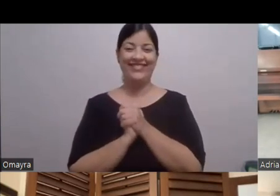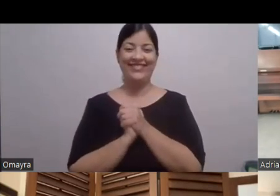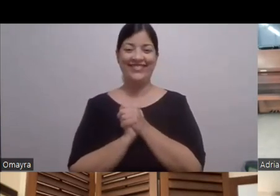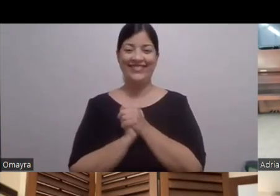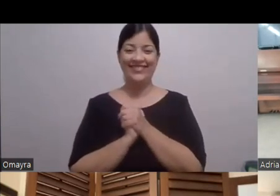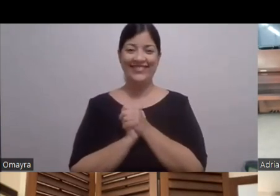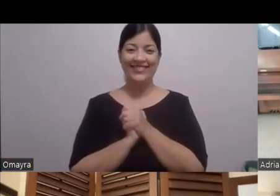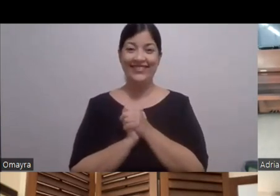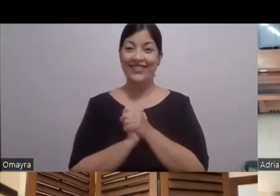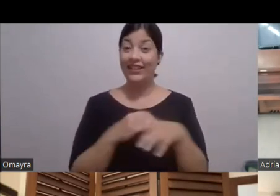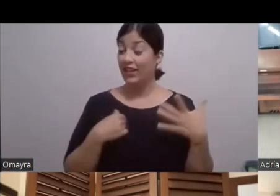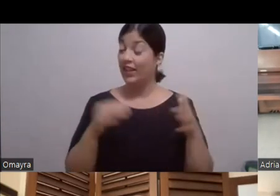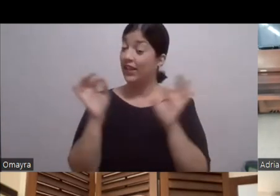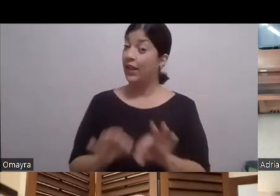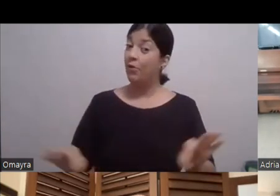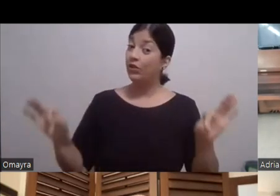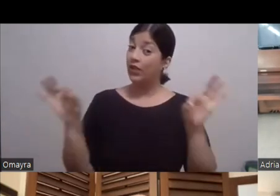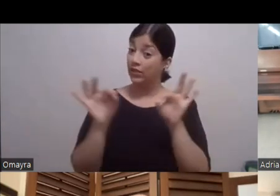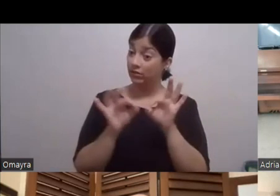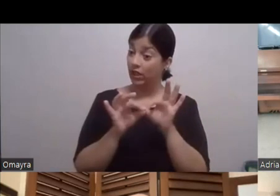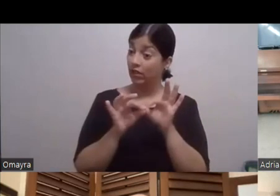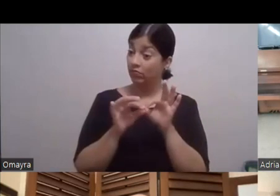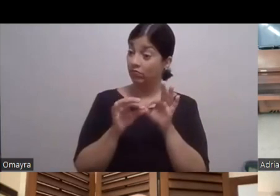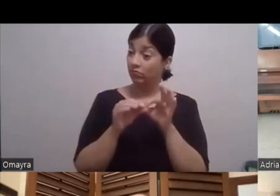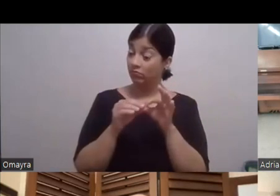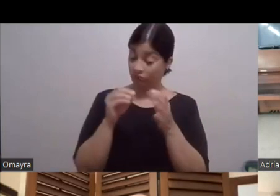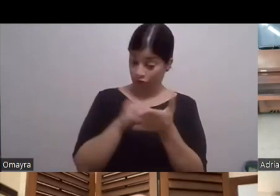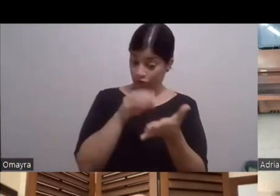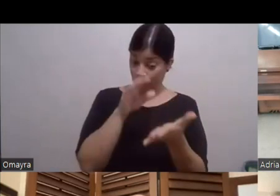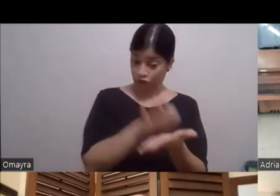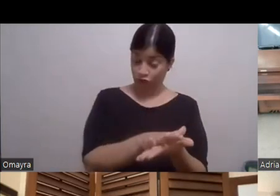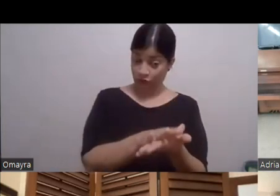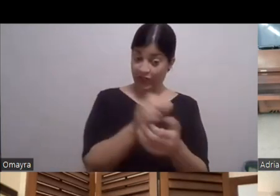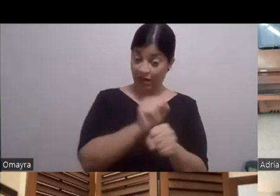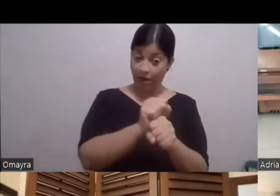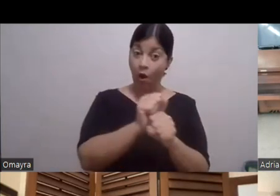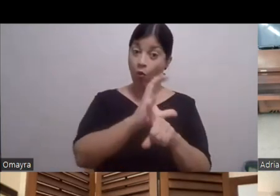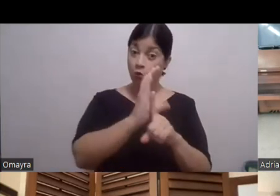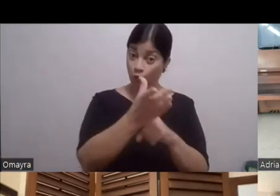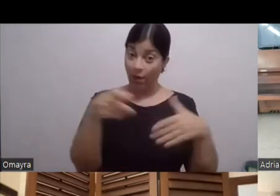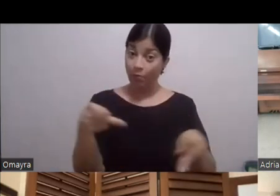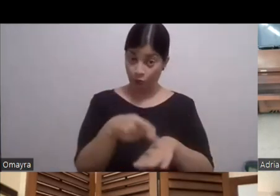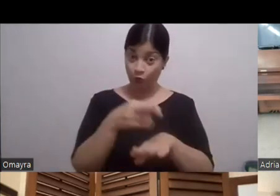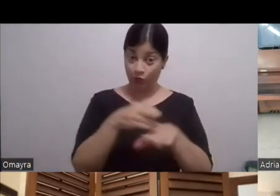Importante documentar La labor Este cultural En Puerto Rico Es difícil Yo sé que esa batalla No es fácil